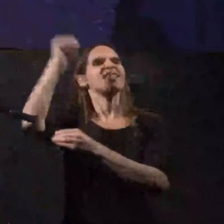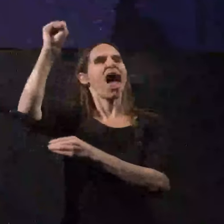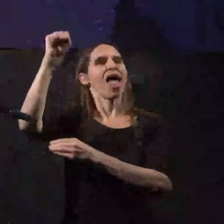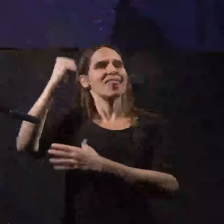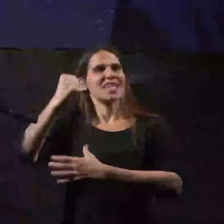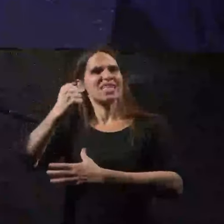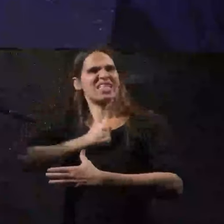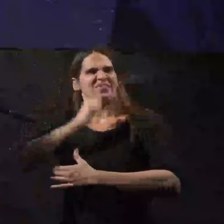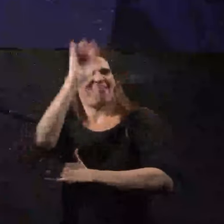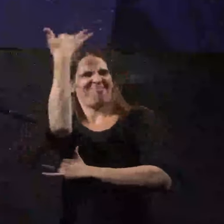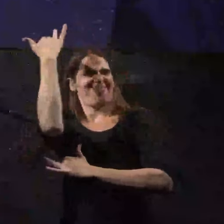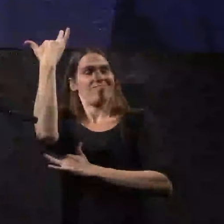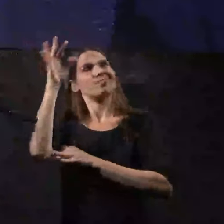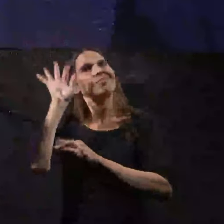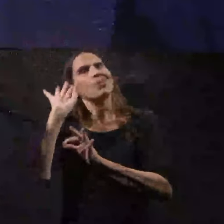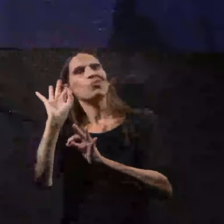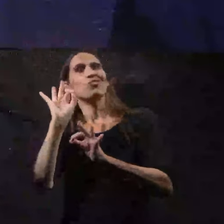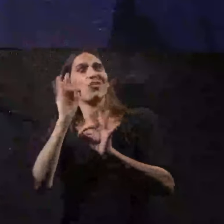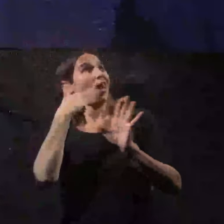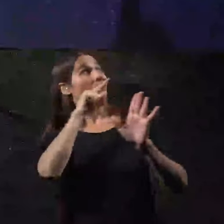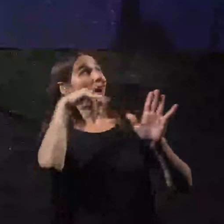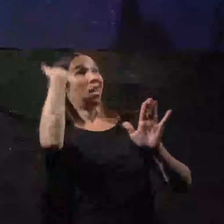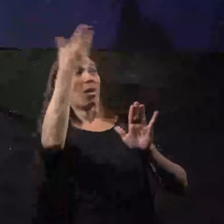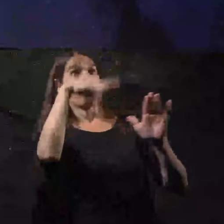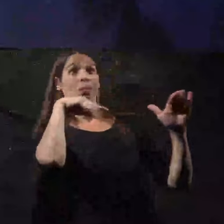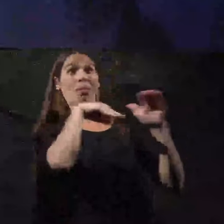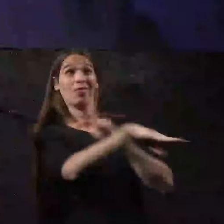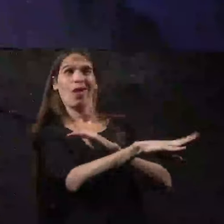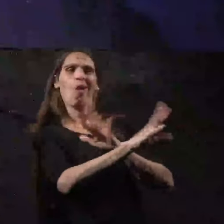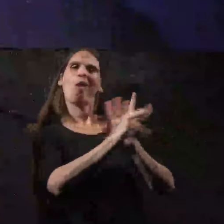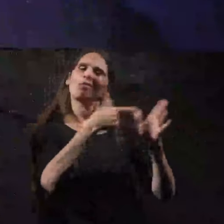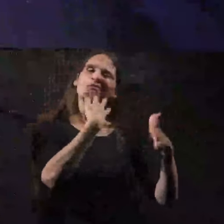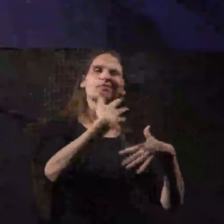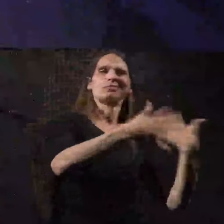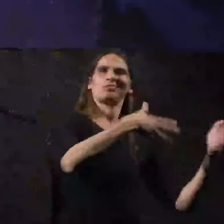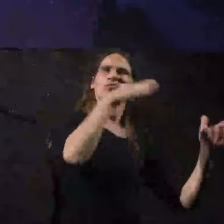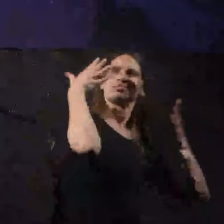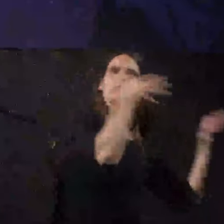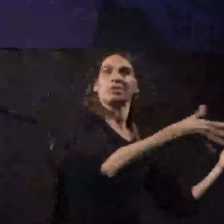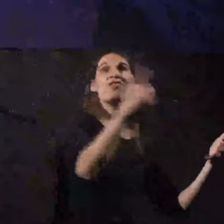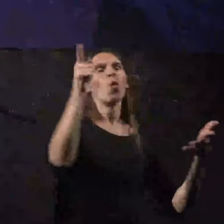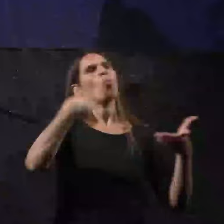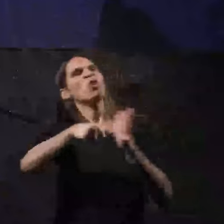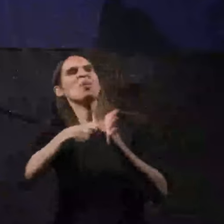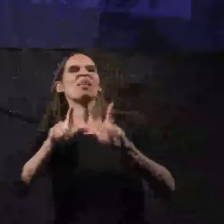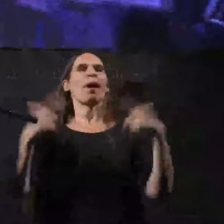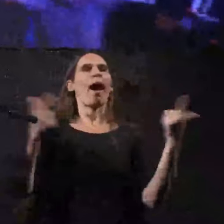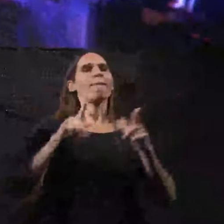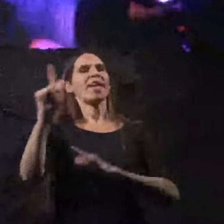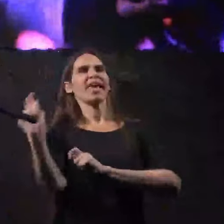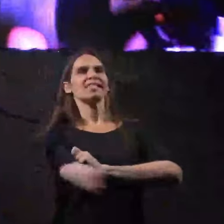כדי שהם יירקבו במנהרות בזמן שהוא משפץ את הבריחה שלו בקיסריה